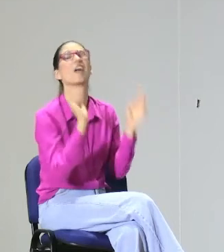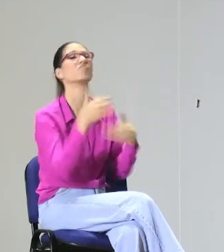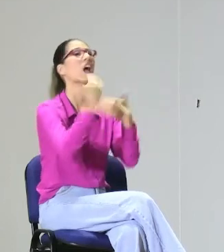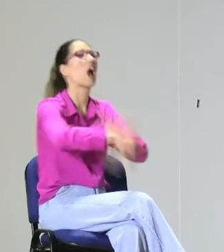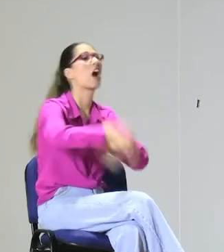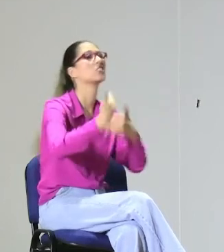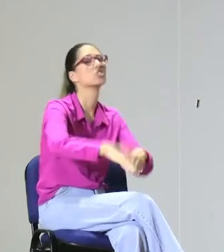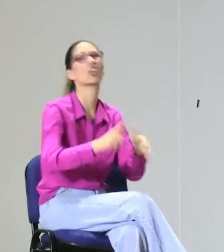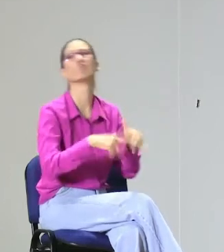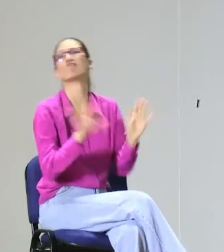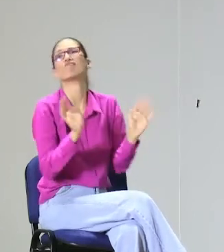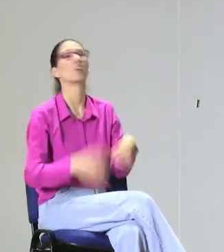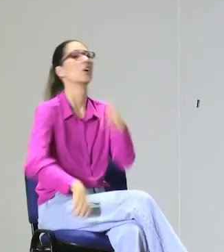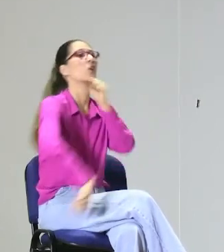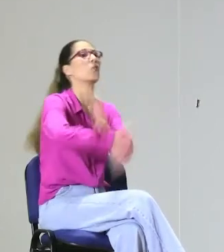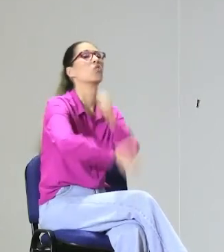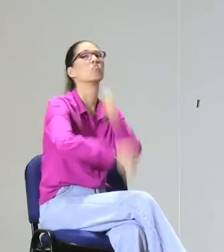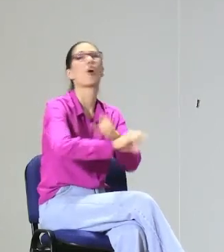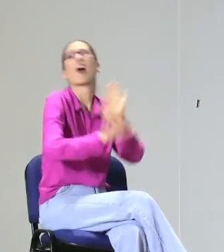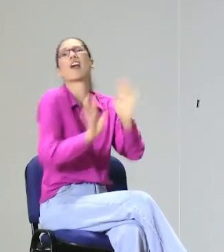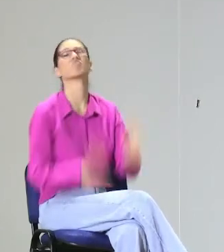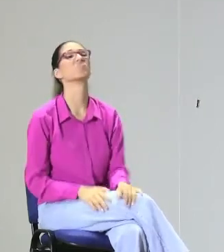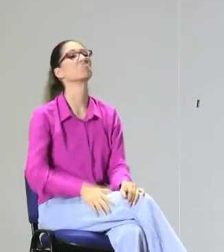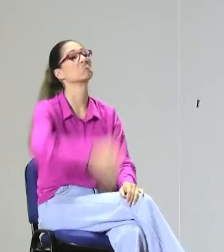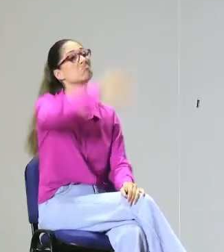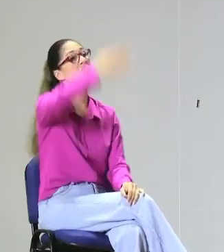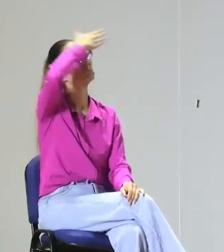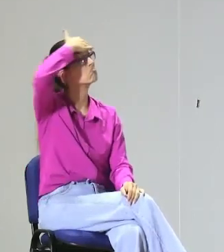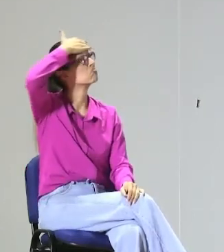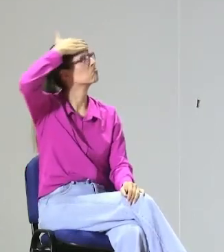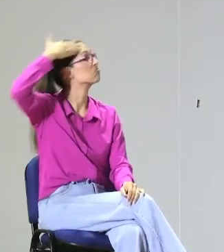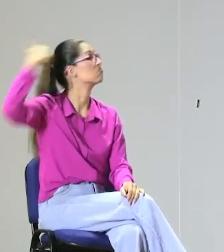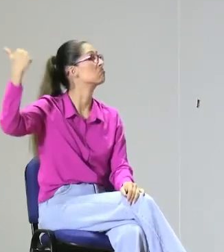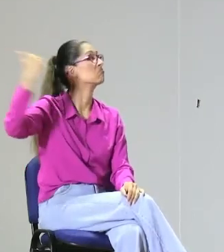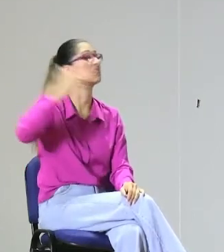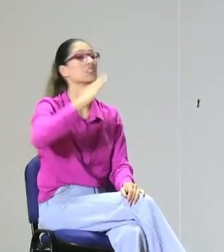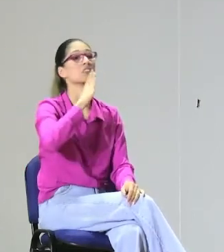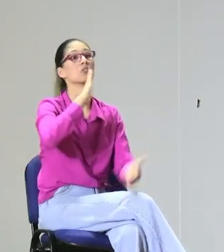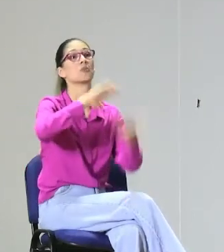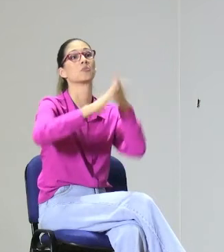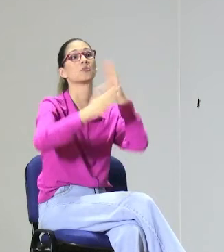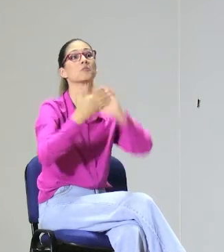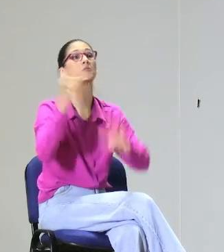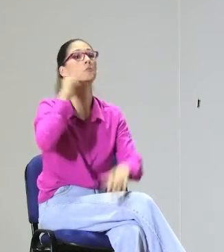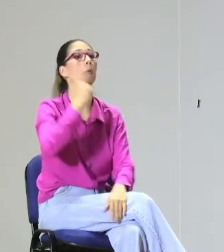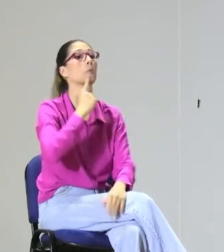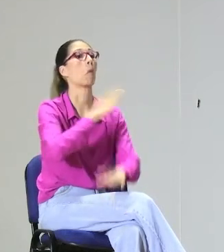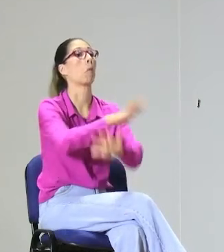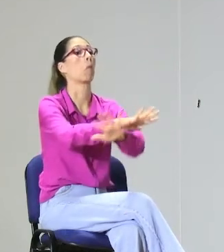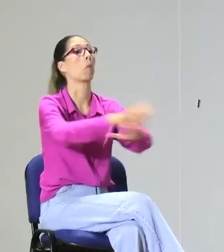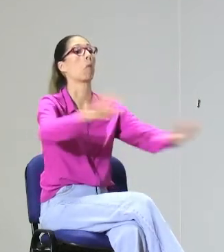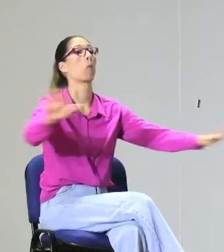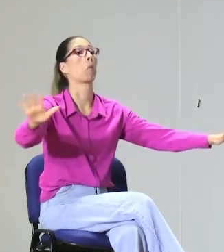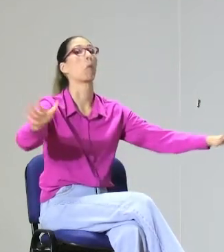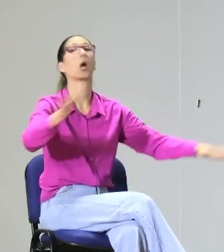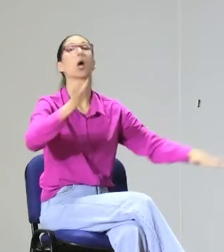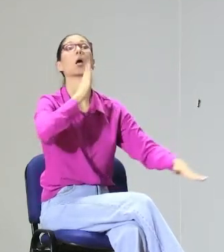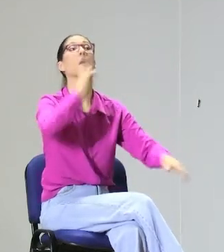vuelven viciosos, o se vuelven alcohólicos, o callejeros, o se dedican al deporte, y se les olvida